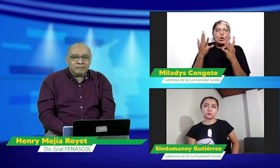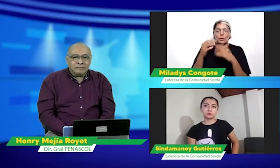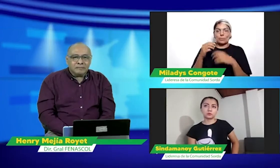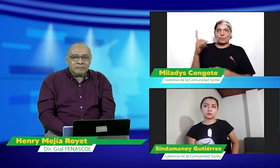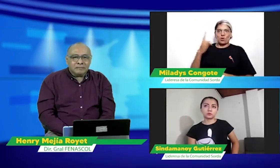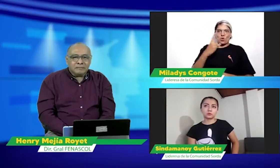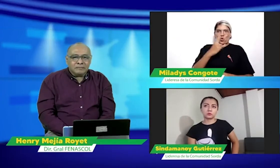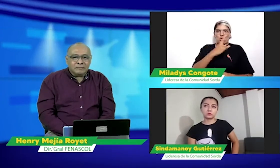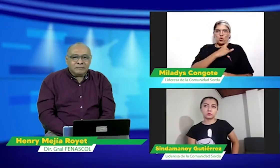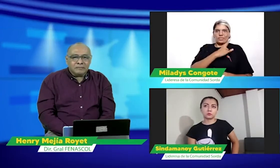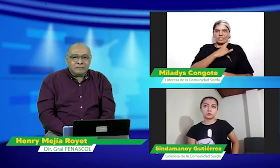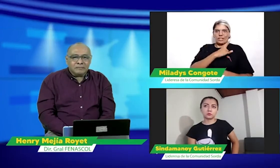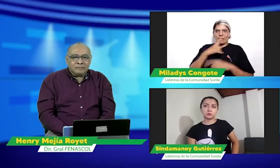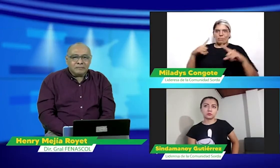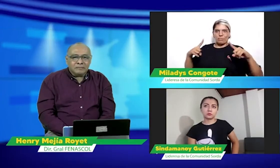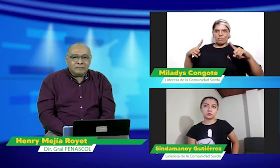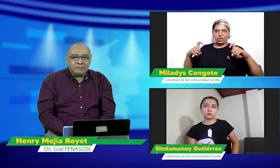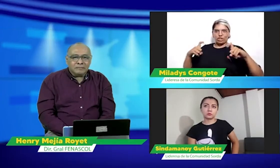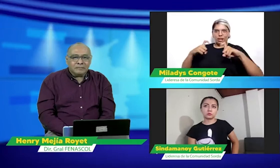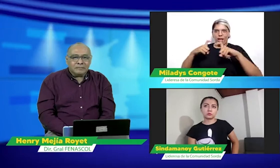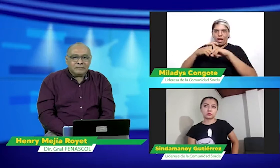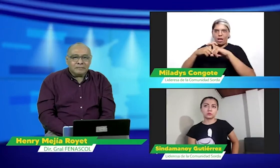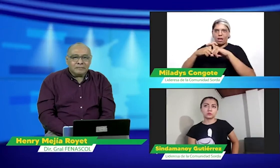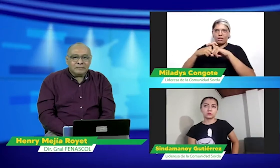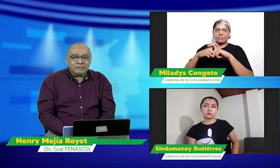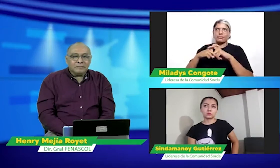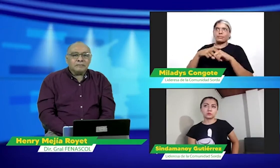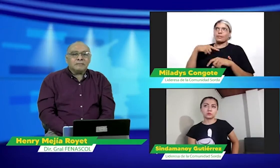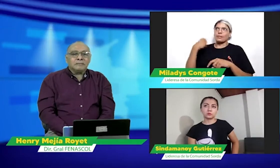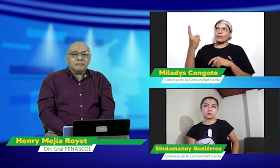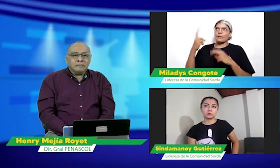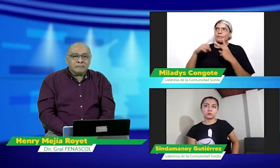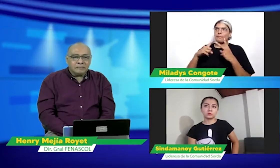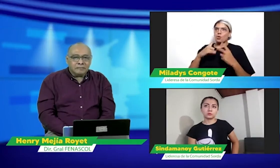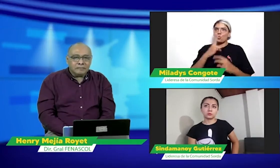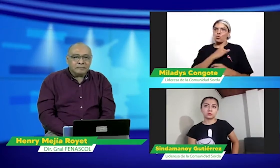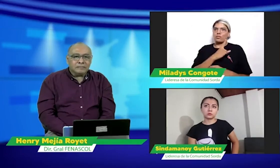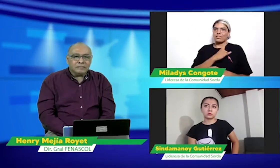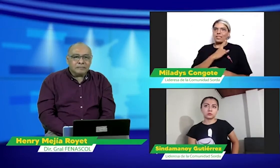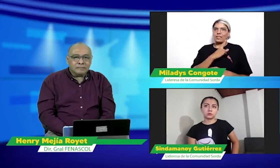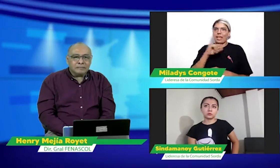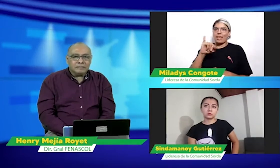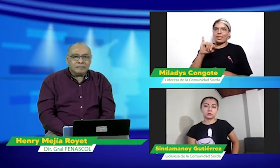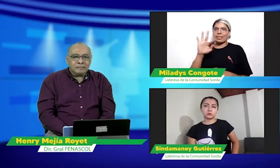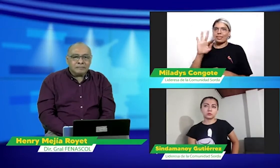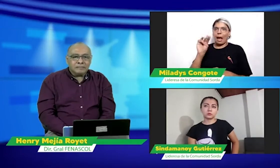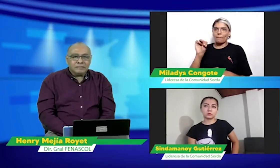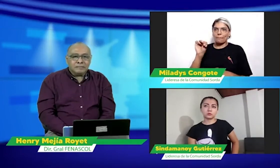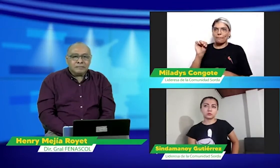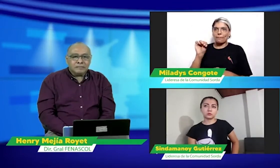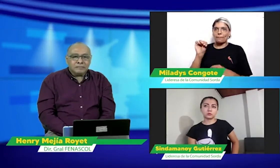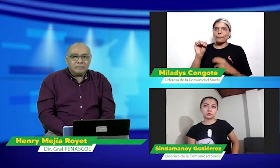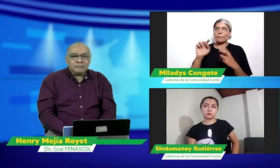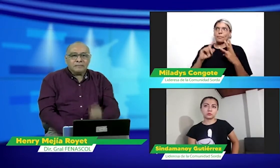quisiera preguntar también por ejemplo en la universidad del bosque la universidad